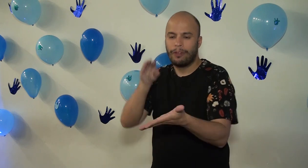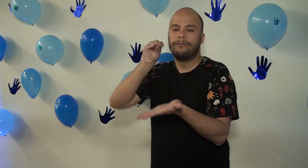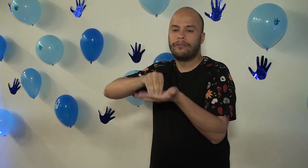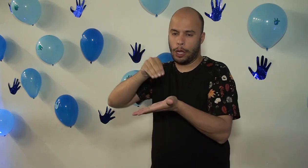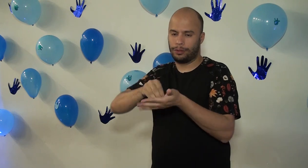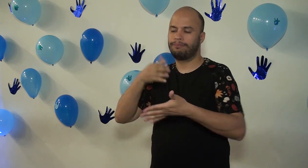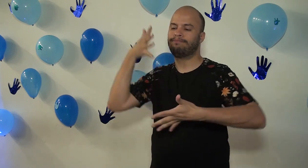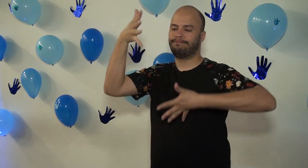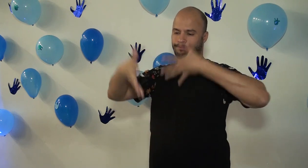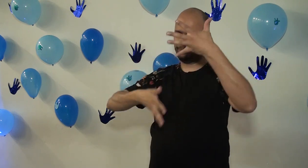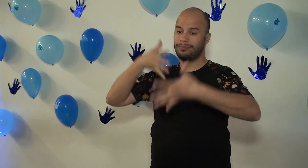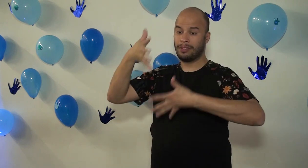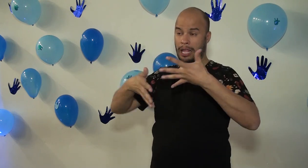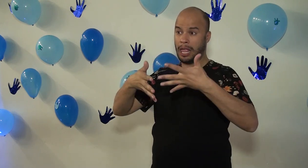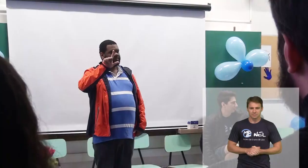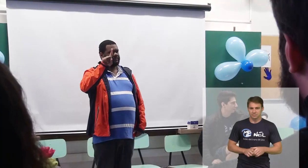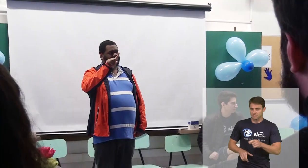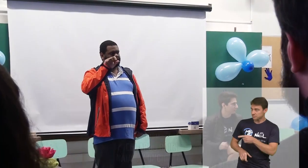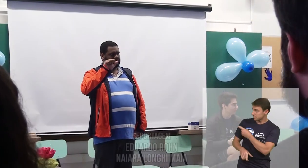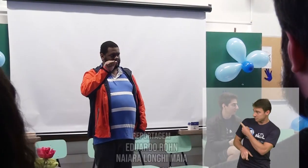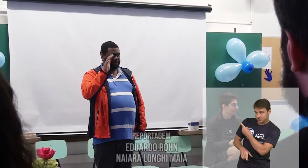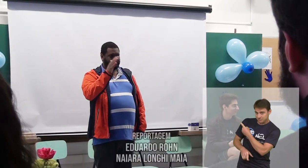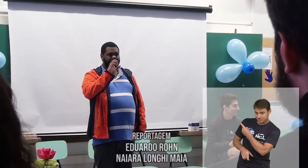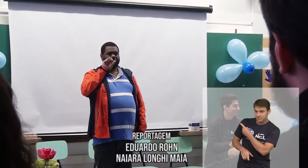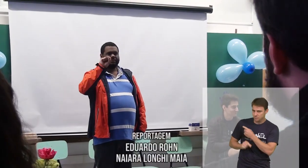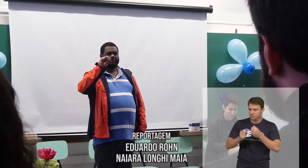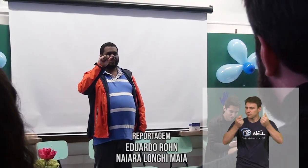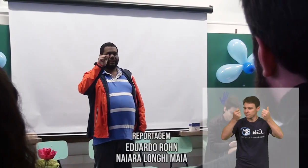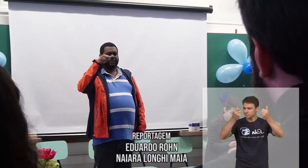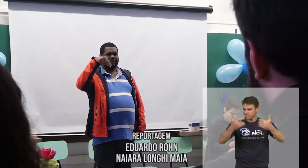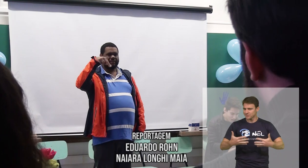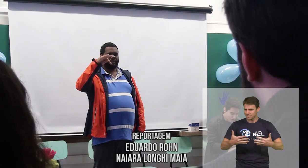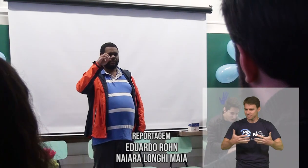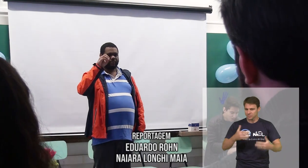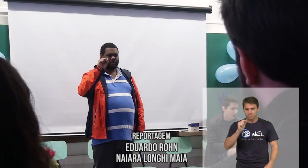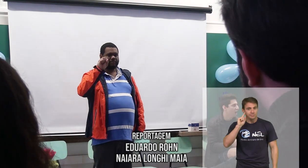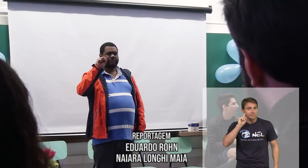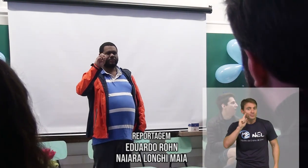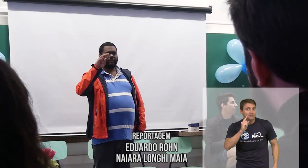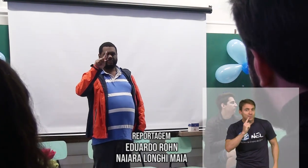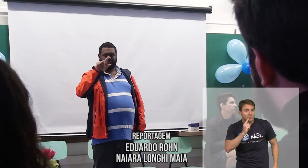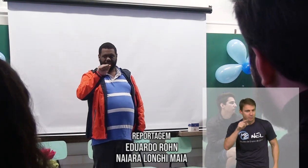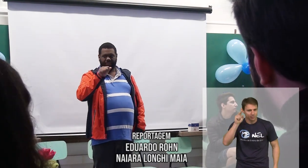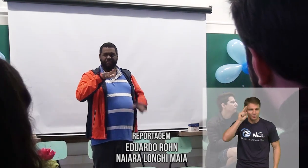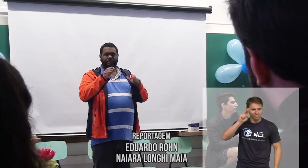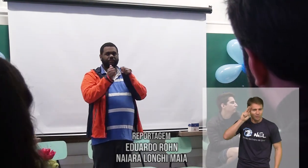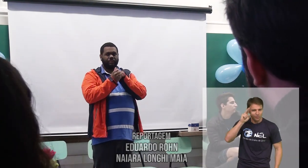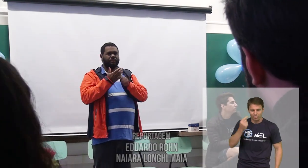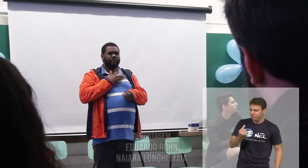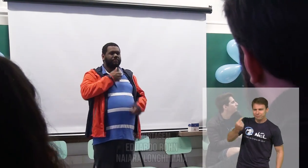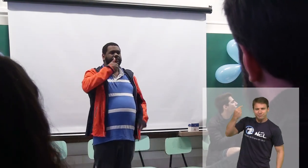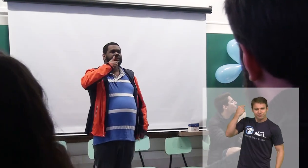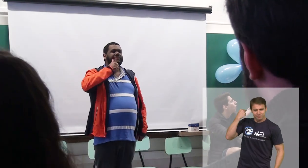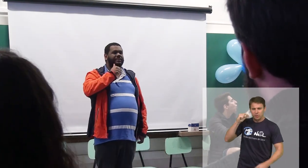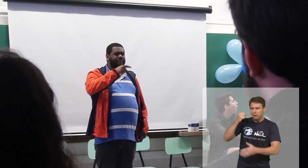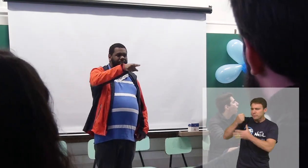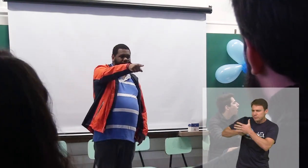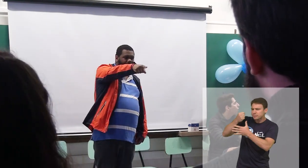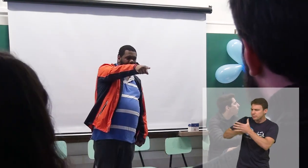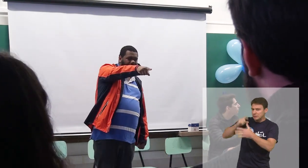a disseminação da língua de sinais. Para Gilberto, comemorar o Dia do Surdo não é somente relembrar uma história de lutas por direitos.